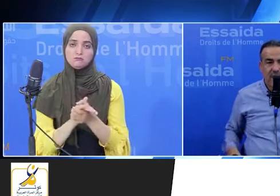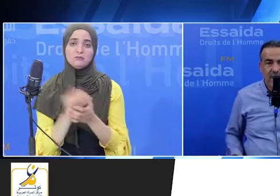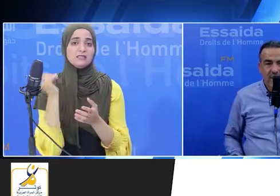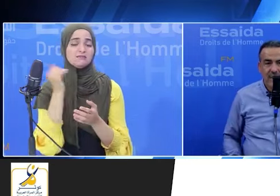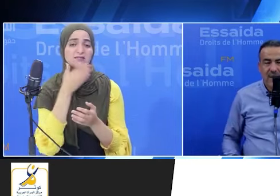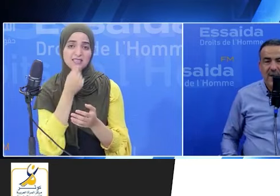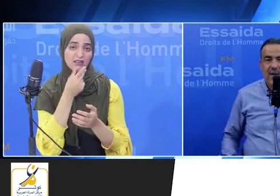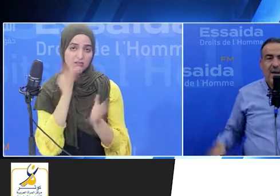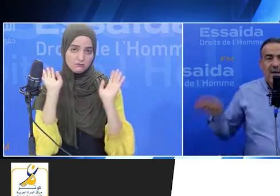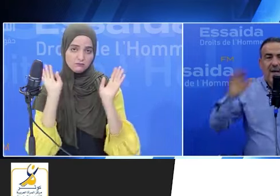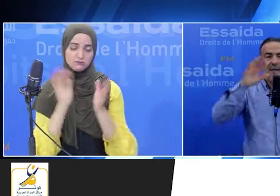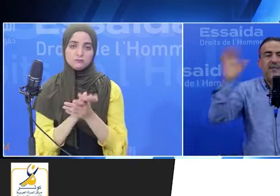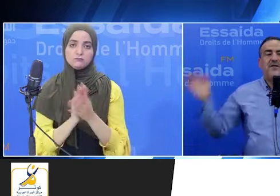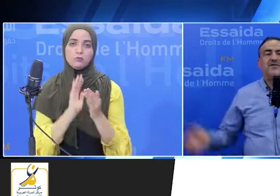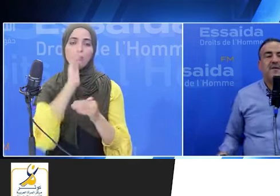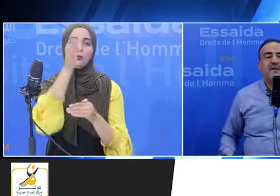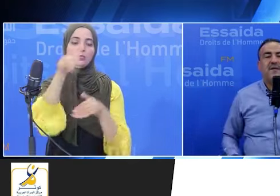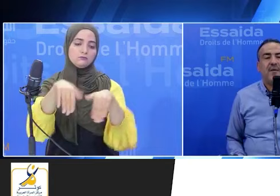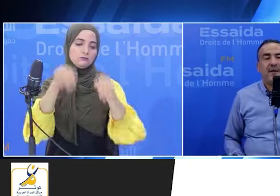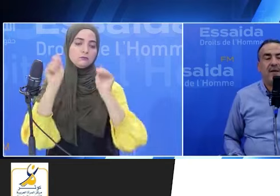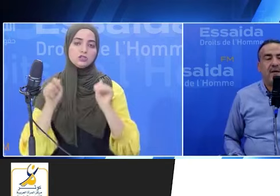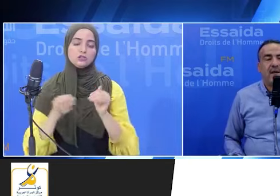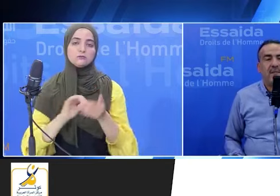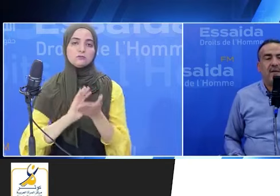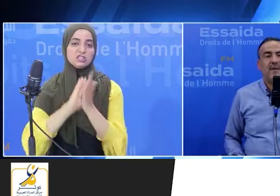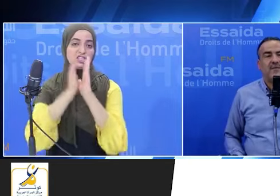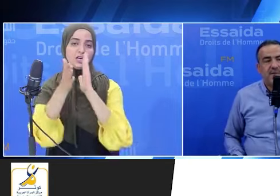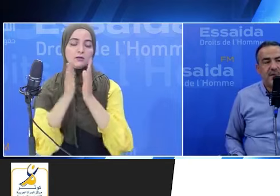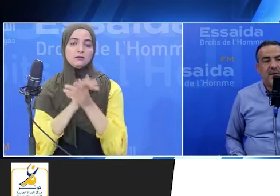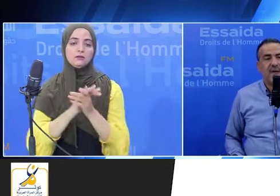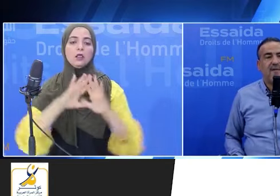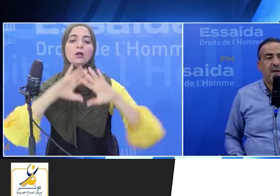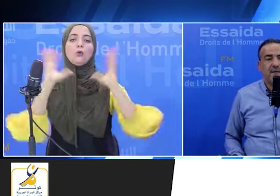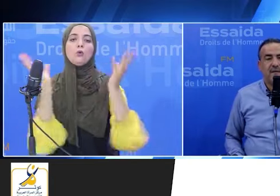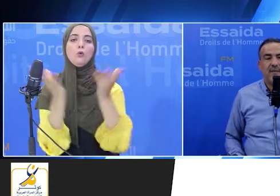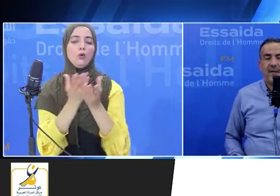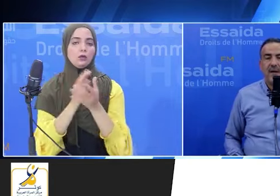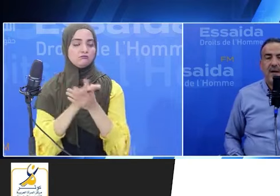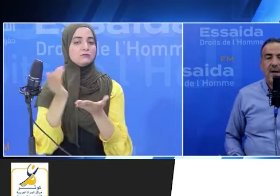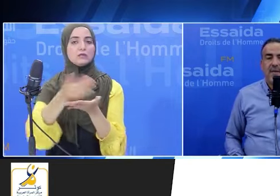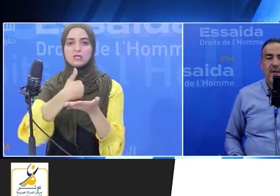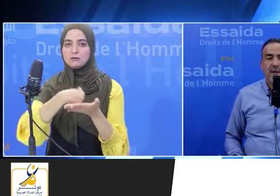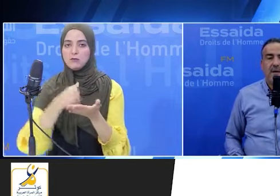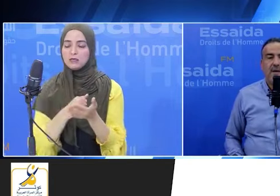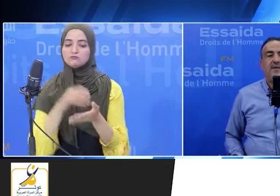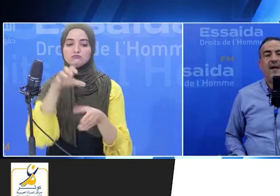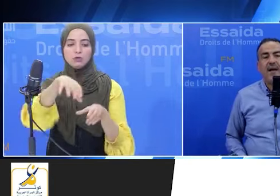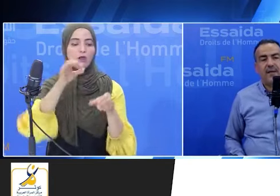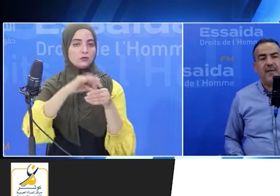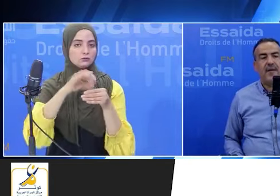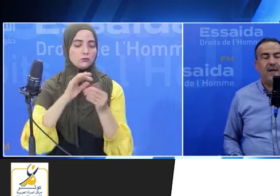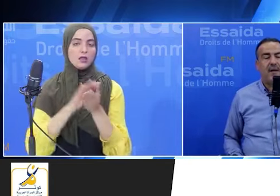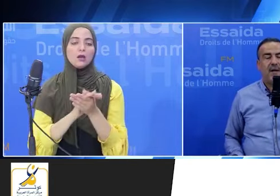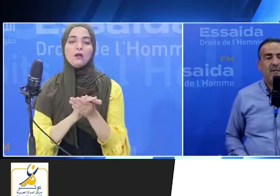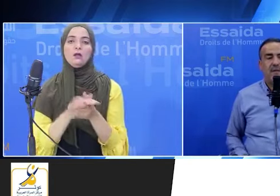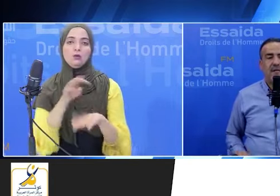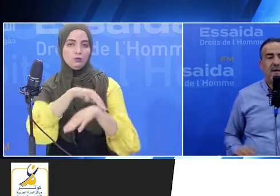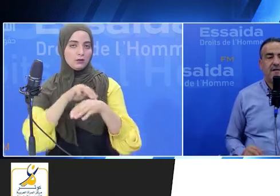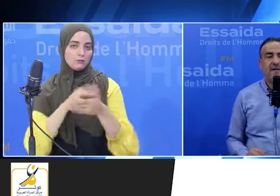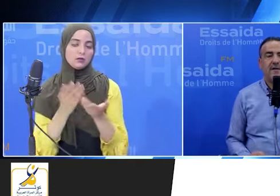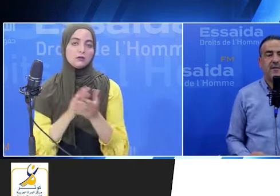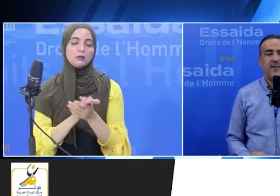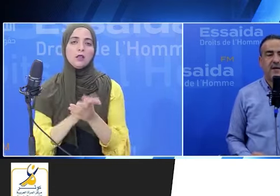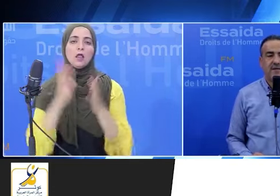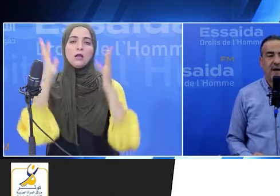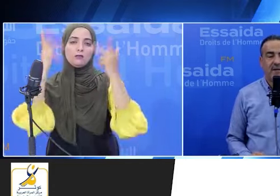اتفقنا هذه مجموعة الدوائر الانتخابية مجموعة الولايات تقسيم الدوائر قد عندنا من